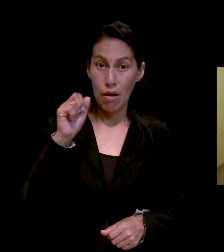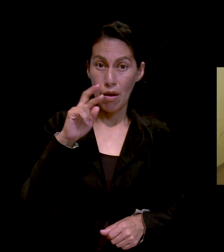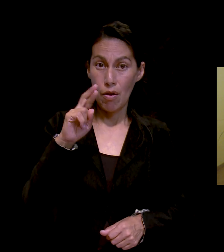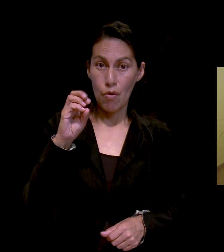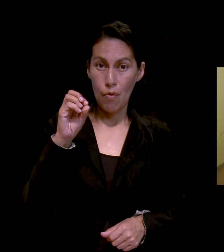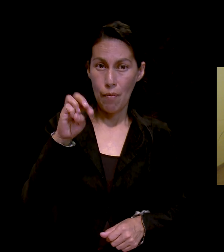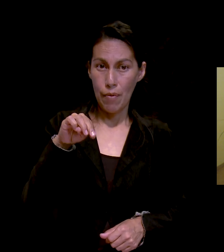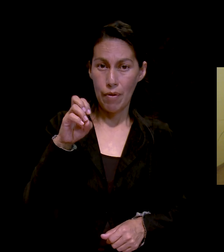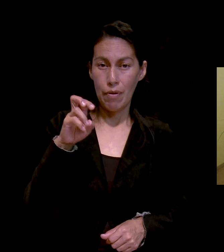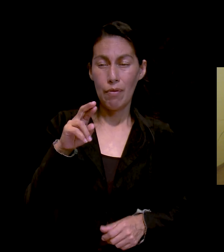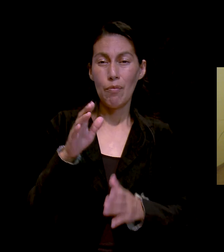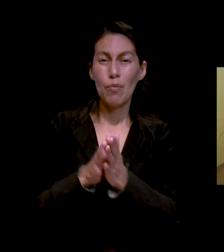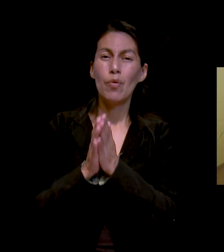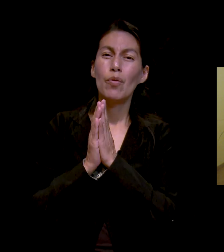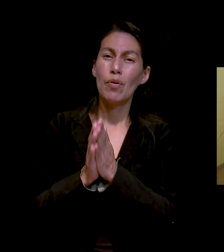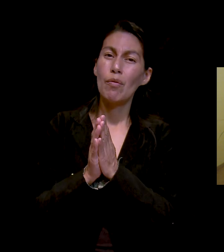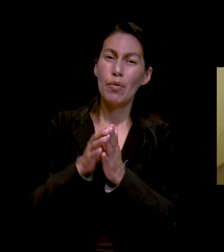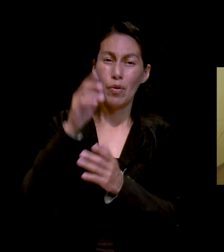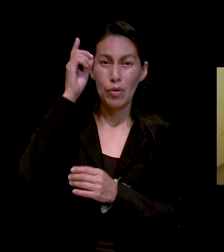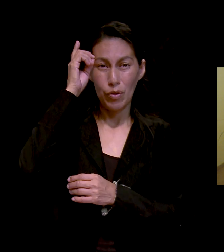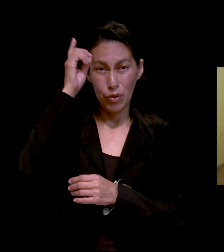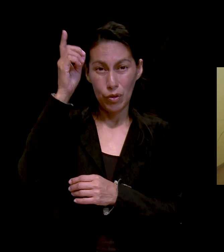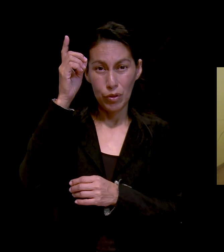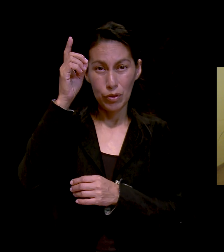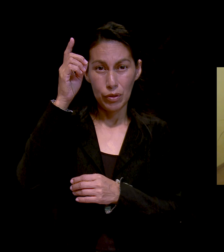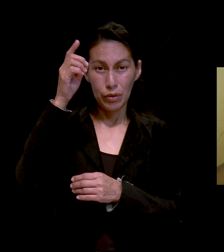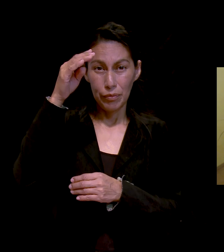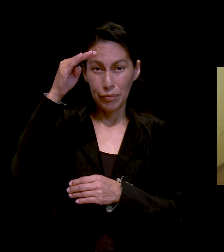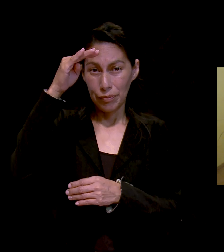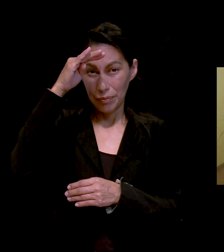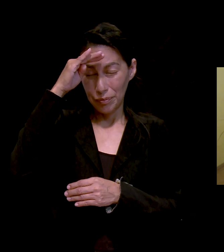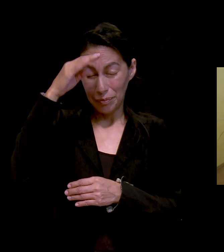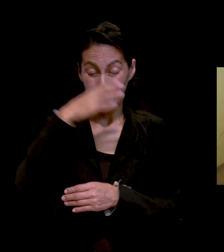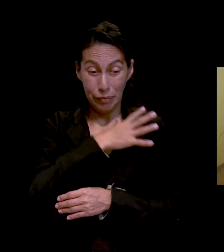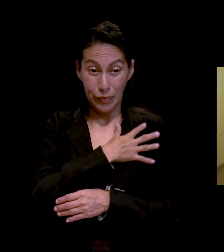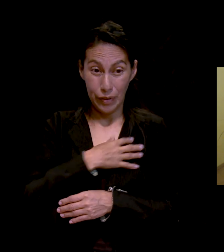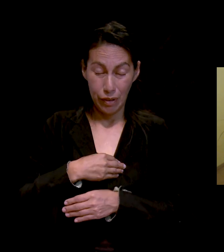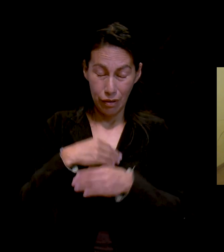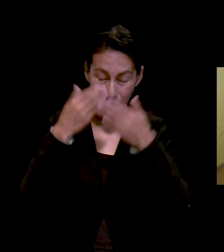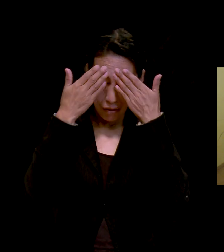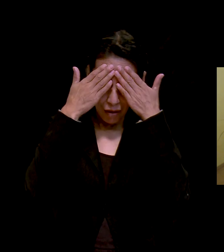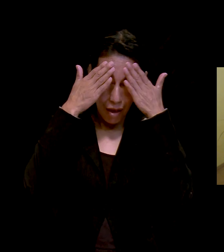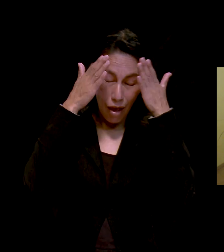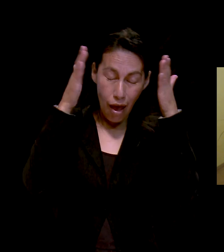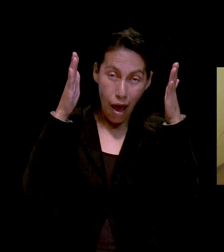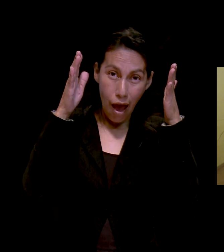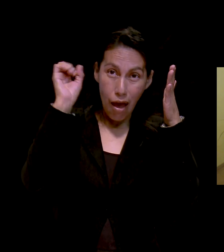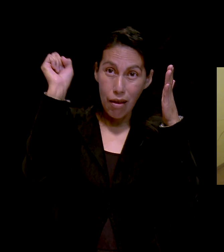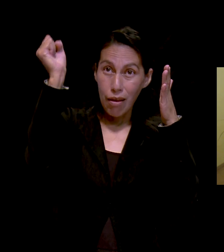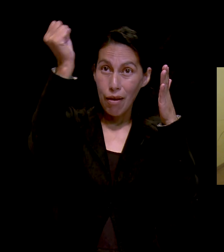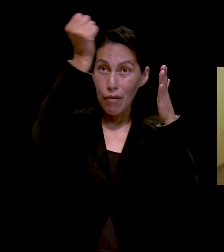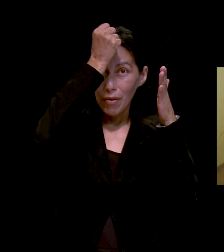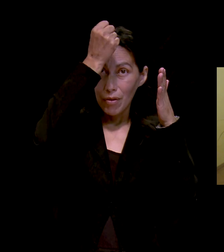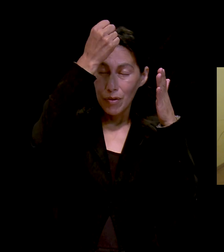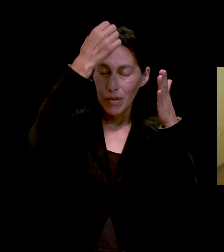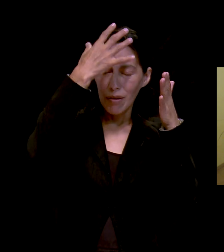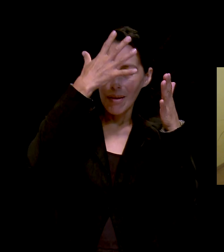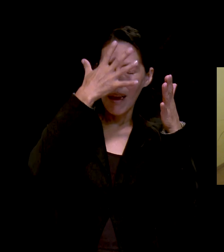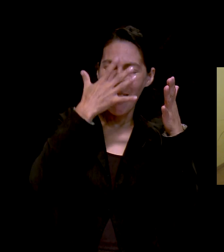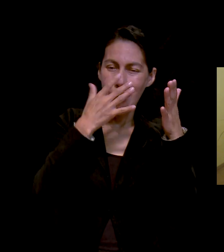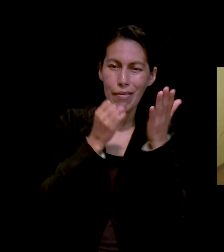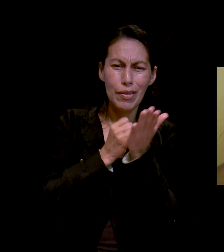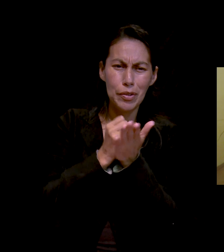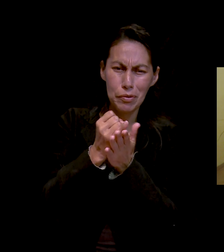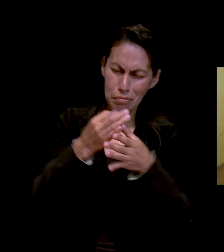hija y tome mejores decisiones. Mónica Olmedo, García, saludos, pido oración por mi